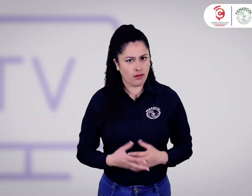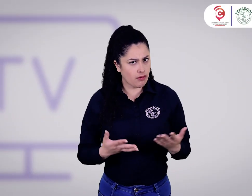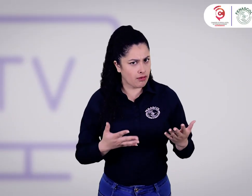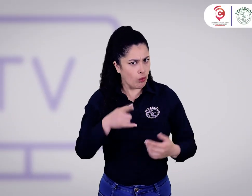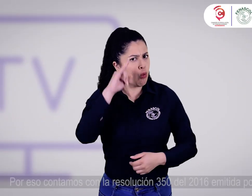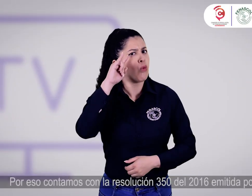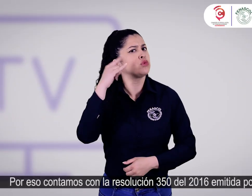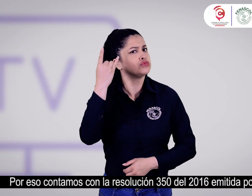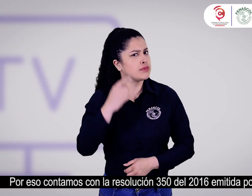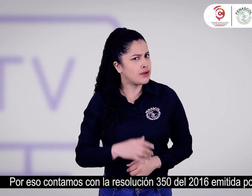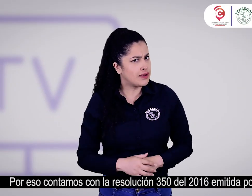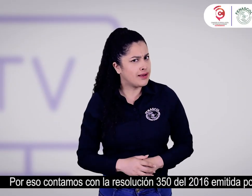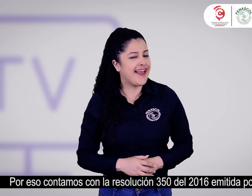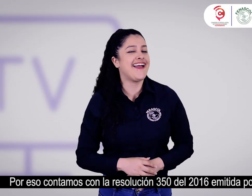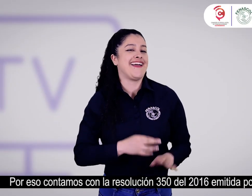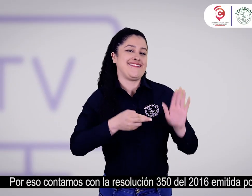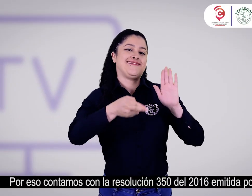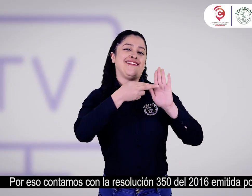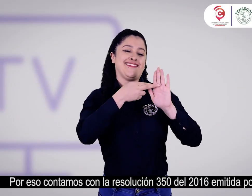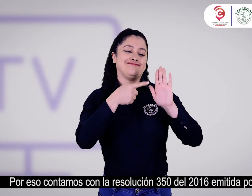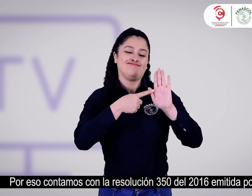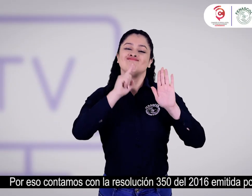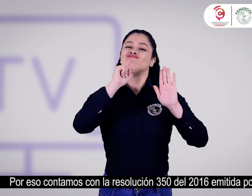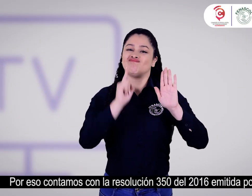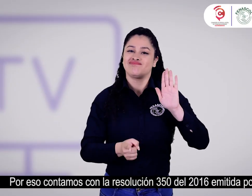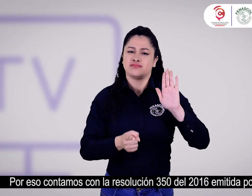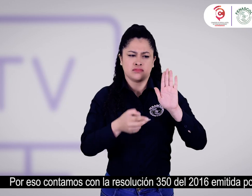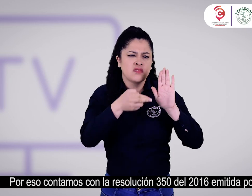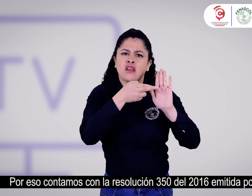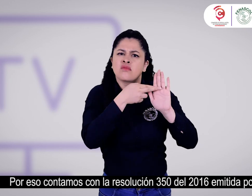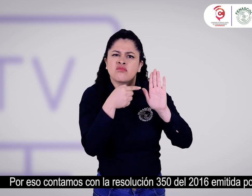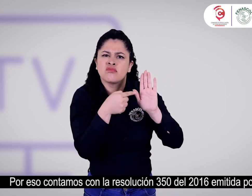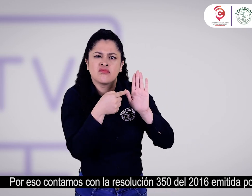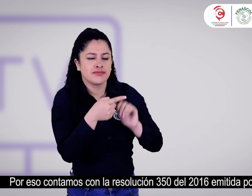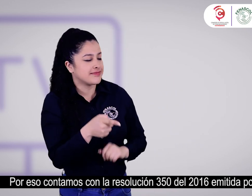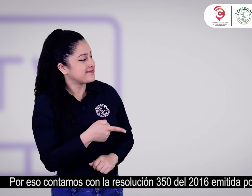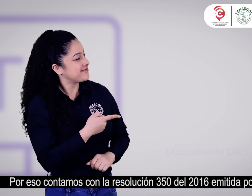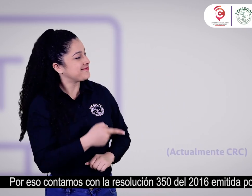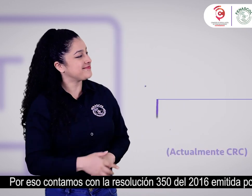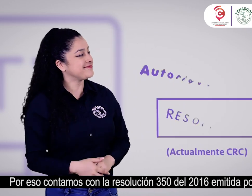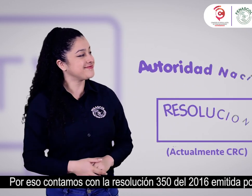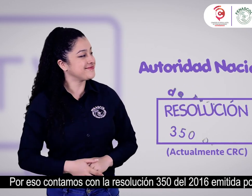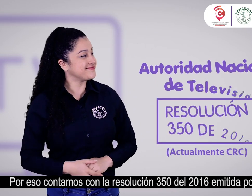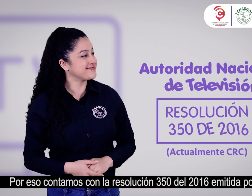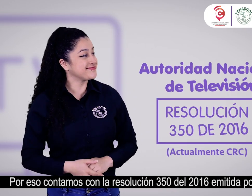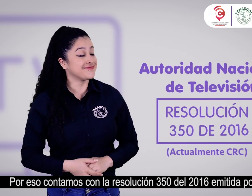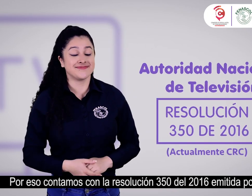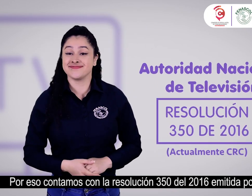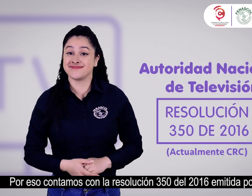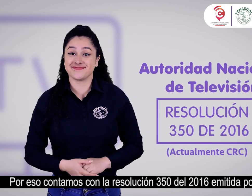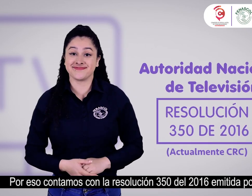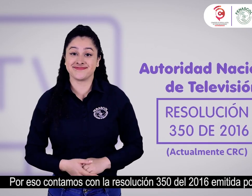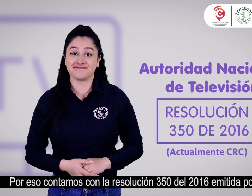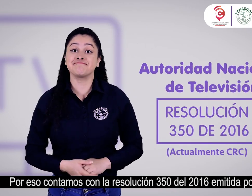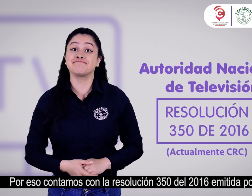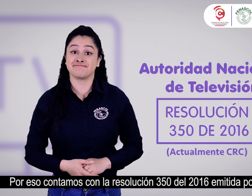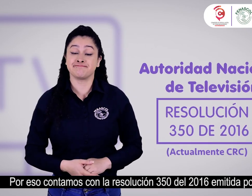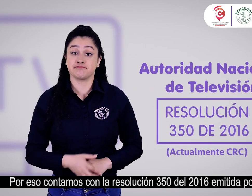Por eso, contamos con la resolución 350 del año 2016 emitida por la